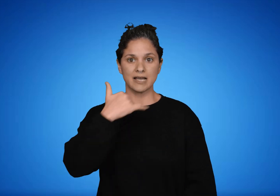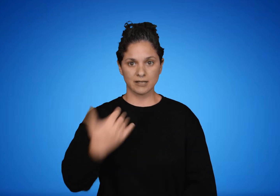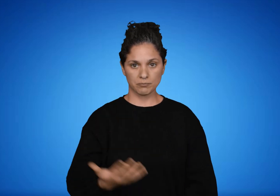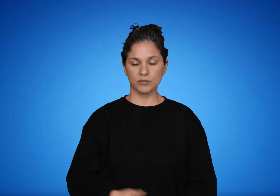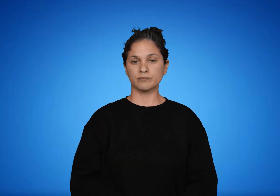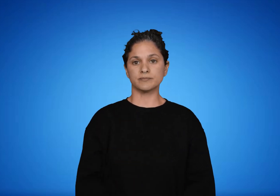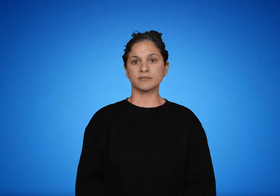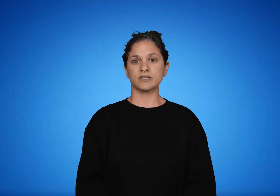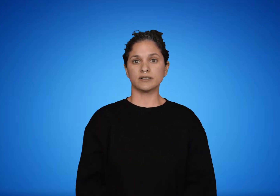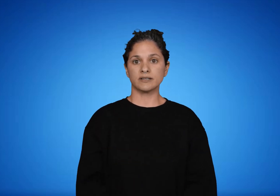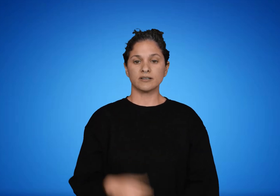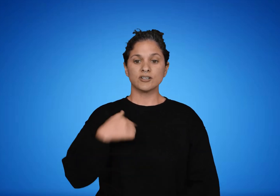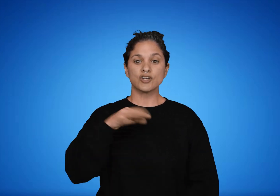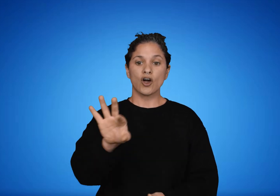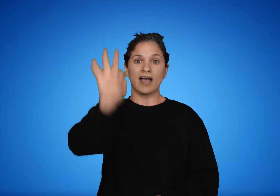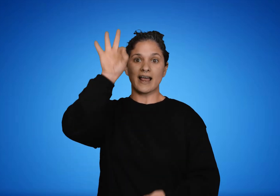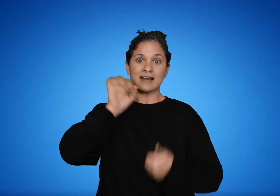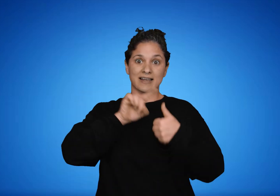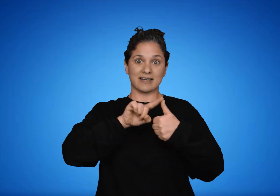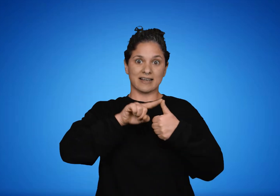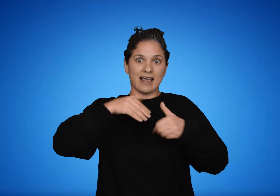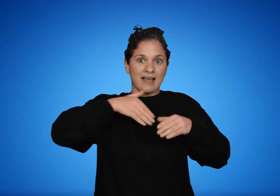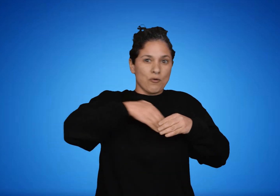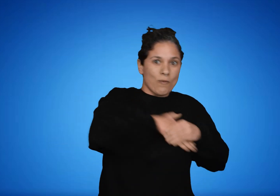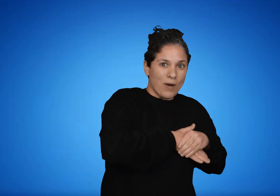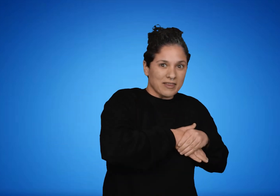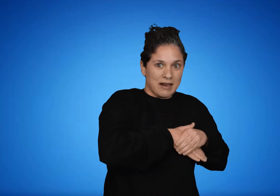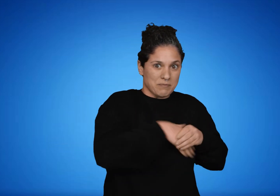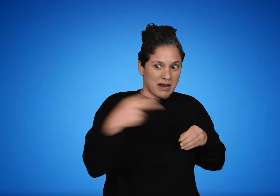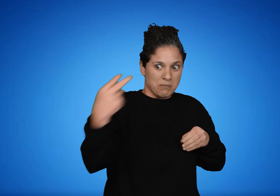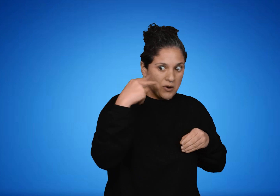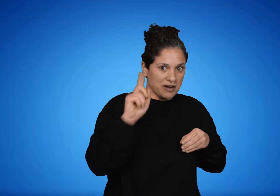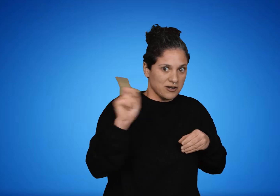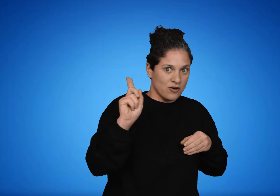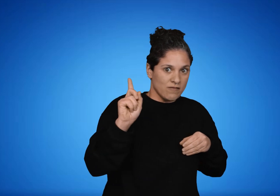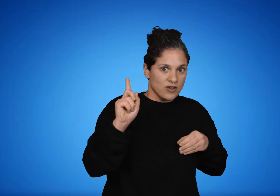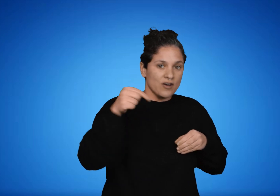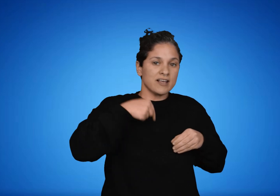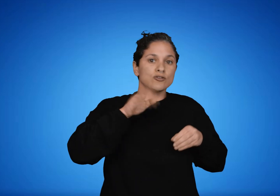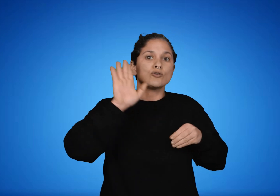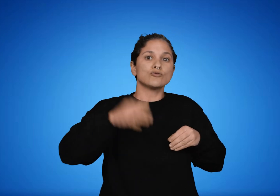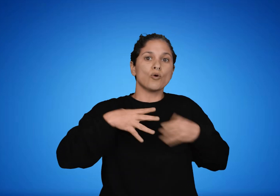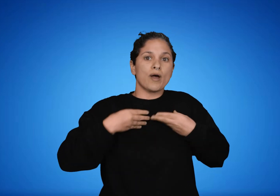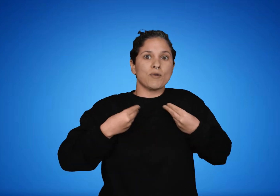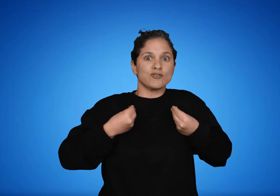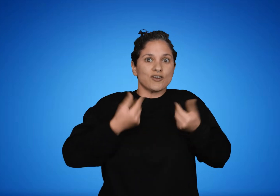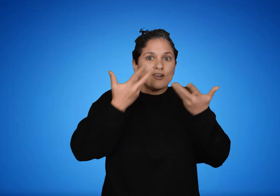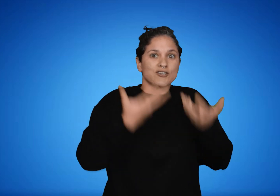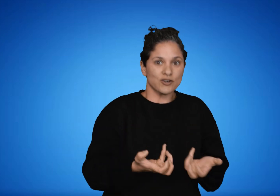Apliquemos esta indicación al ejemplo. Supongamos que elijo la primera opción, entonces actúo movido por mis impulsos.